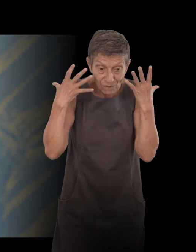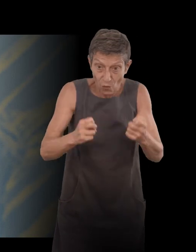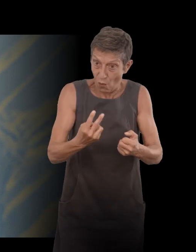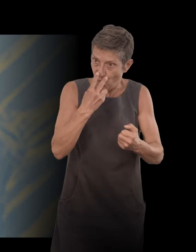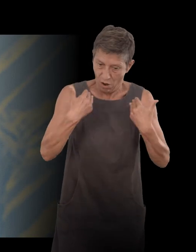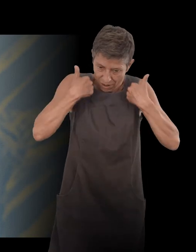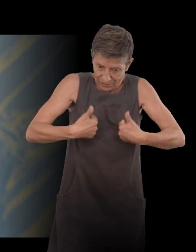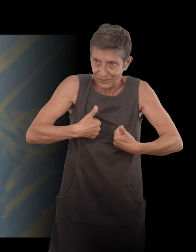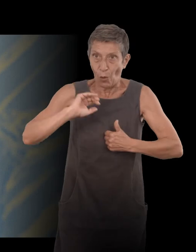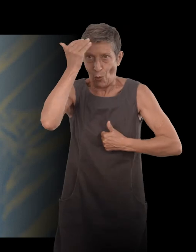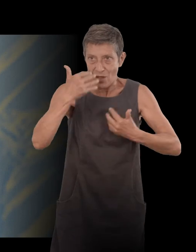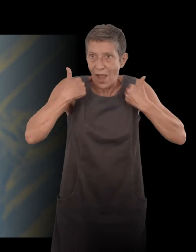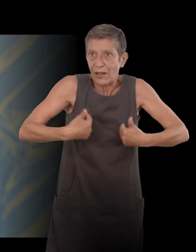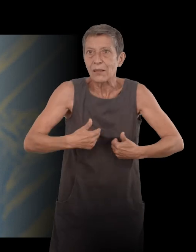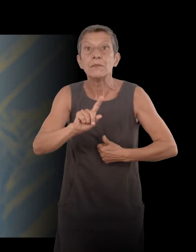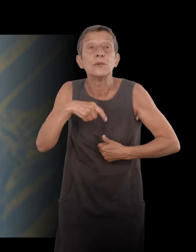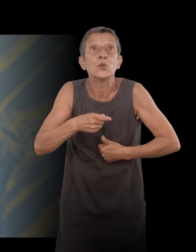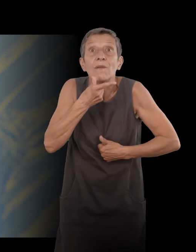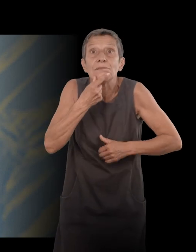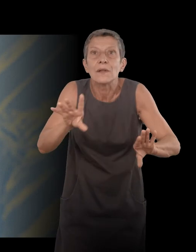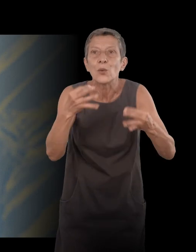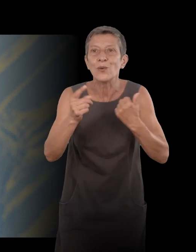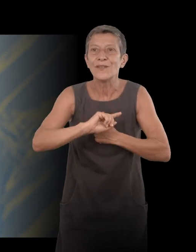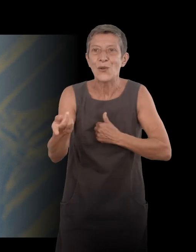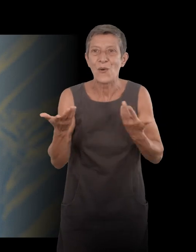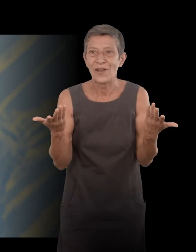Et bon, ça se trouve pas comme ça. Il n avait personne pour me conseiller.